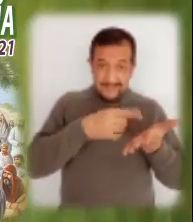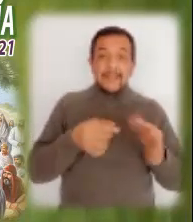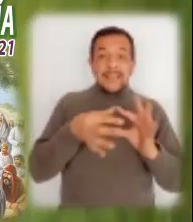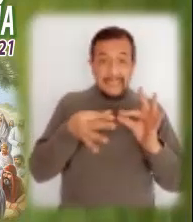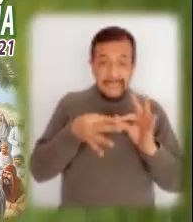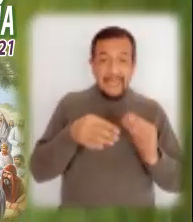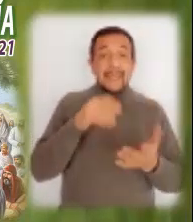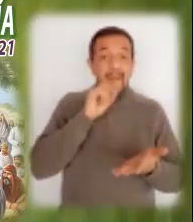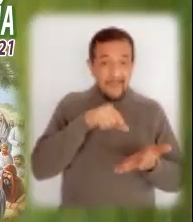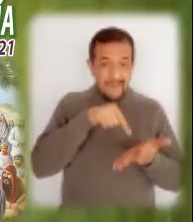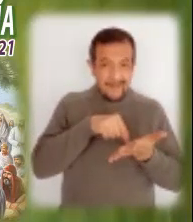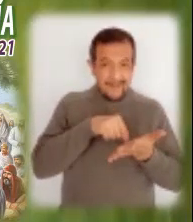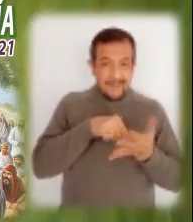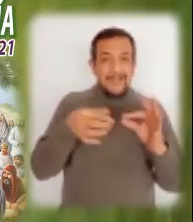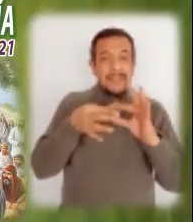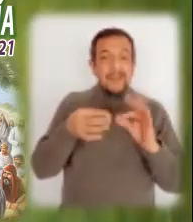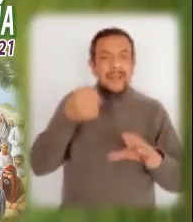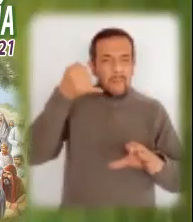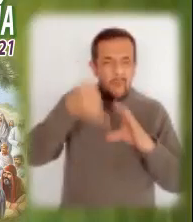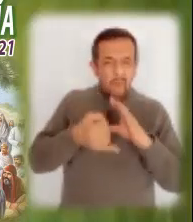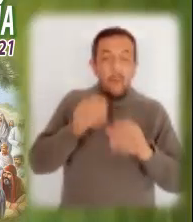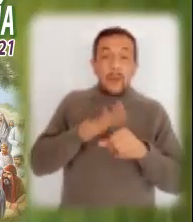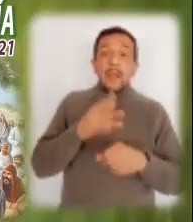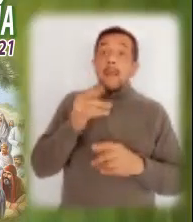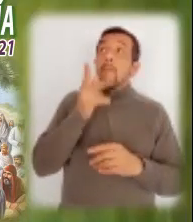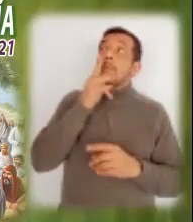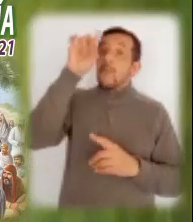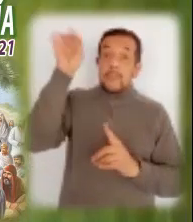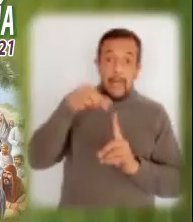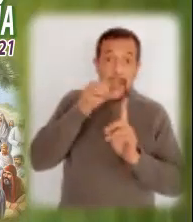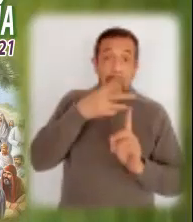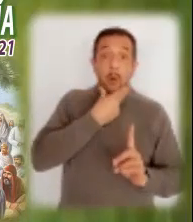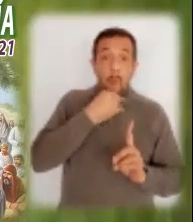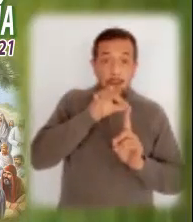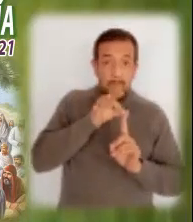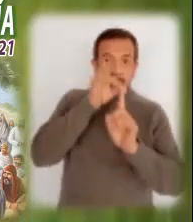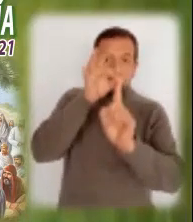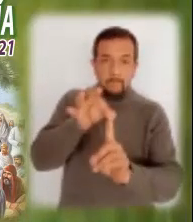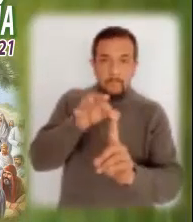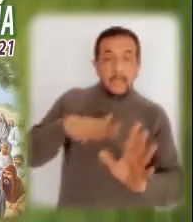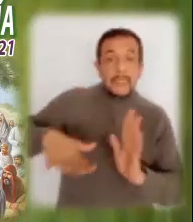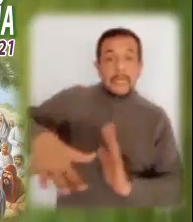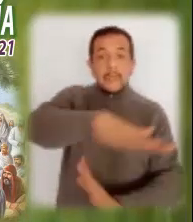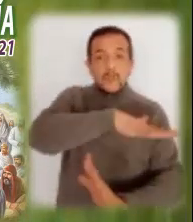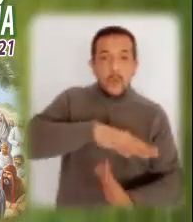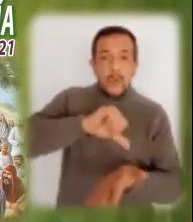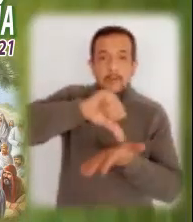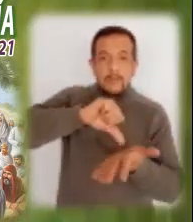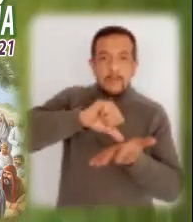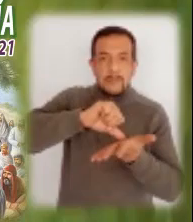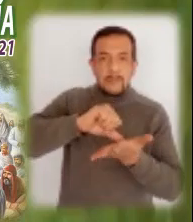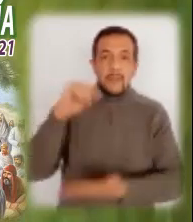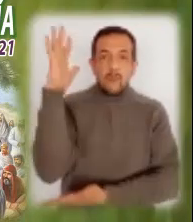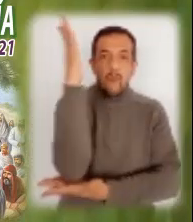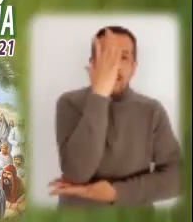Pero además añade que al hombre lo ha puesto en el centro del jardín para que lo cuide y